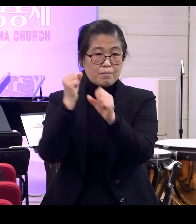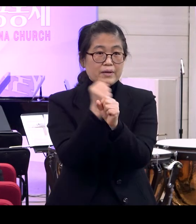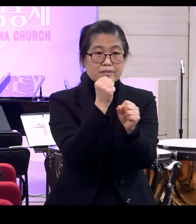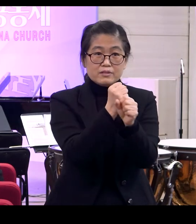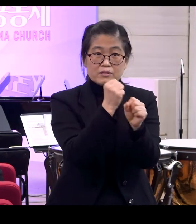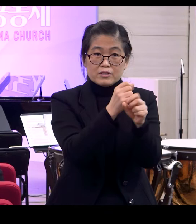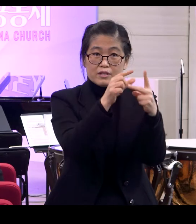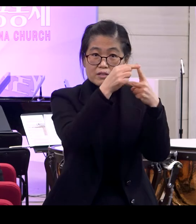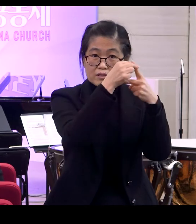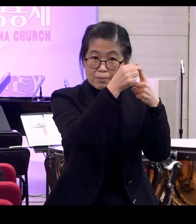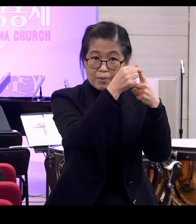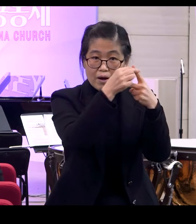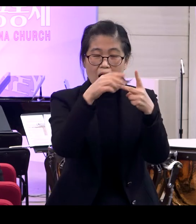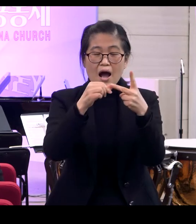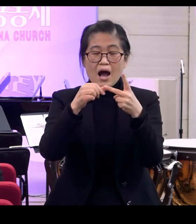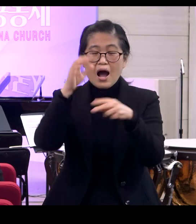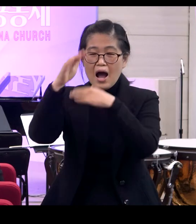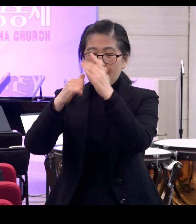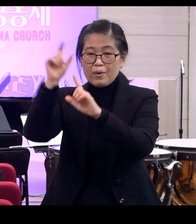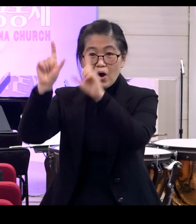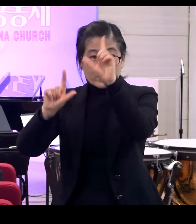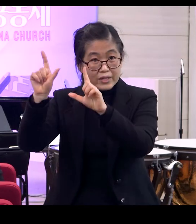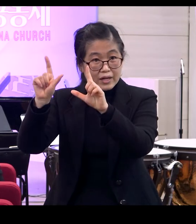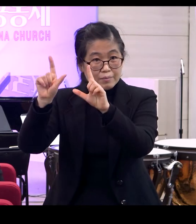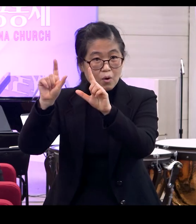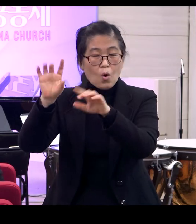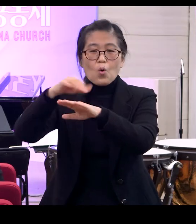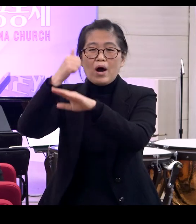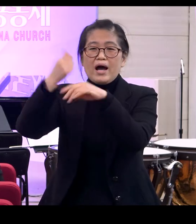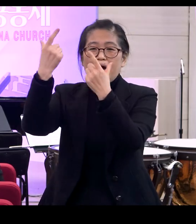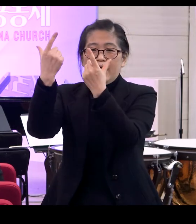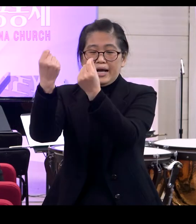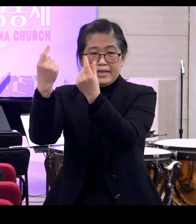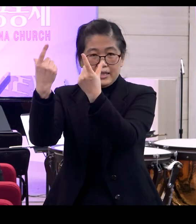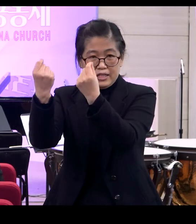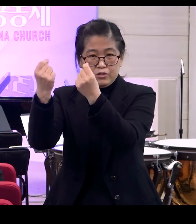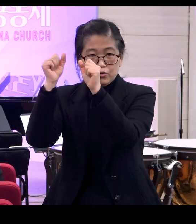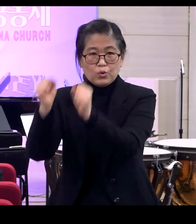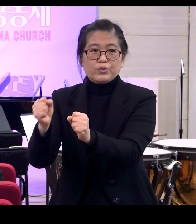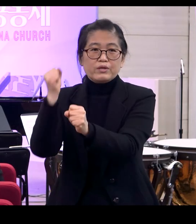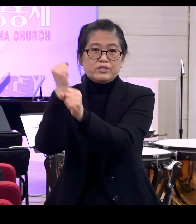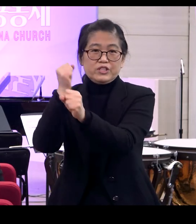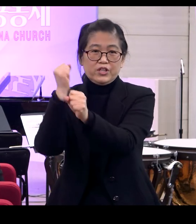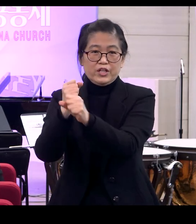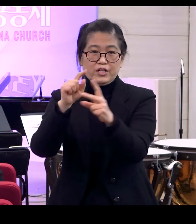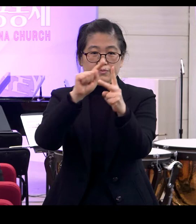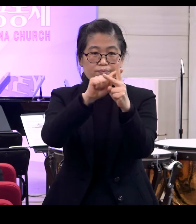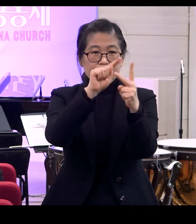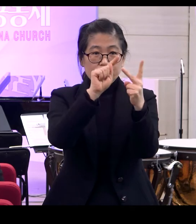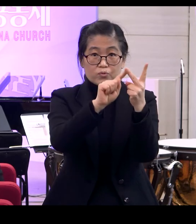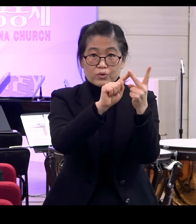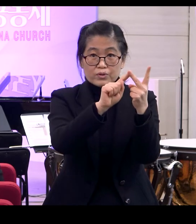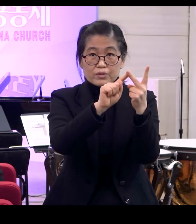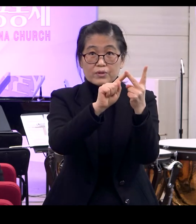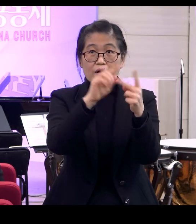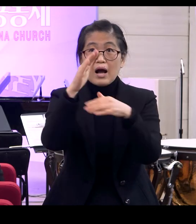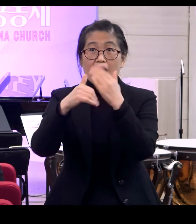하나님의 형상이라는 말 왕 같은 존재로 인간이 지었다는 이 두 가지를 통해서 알 수 있는 하나의 메시지가 뭡니까